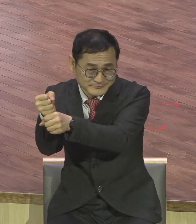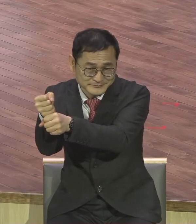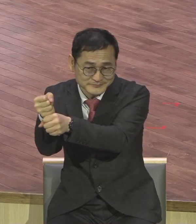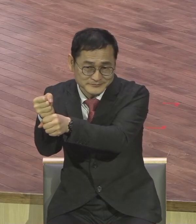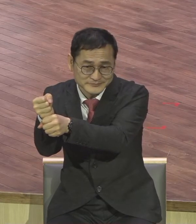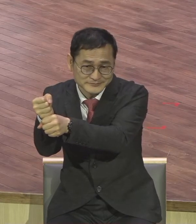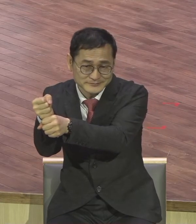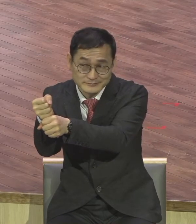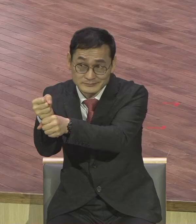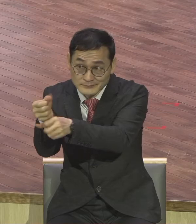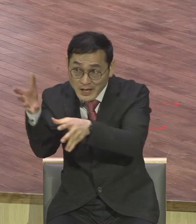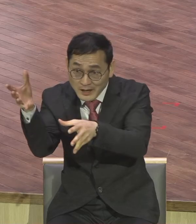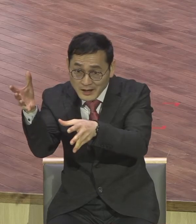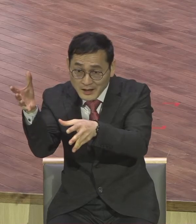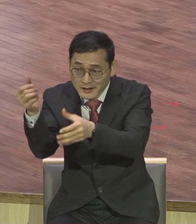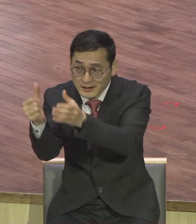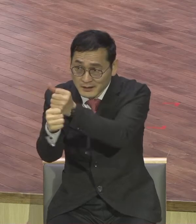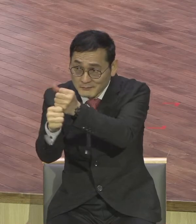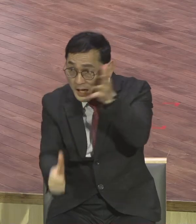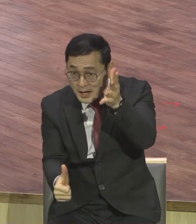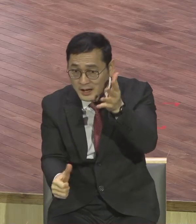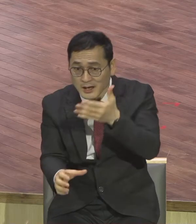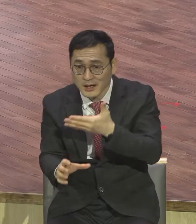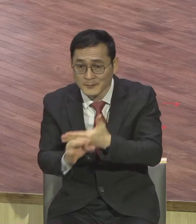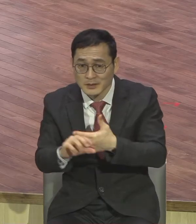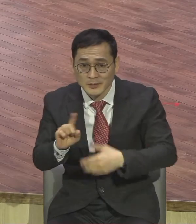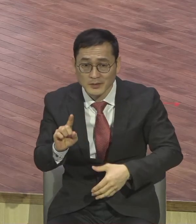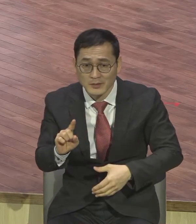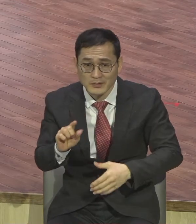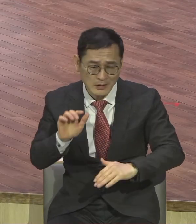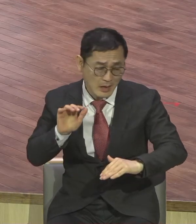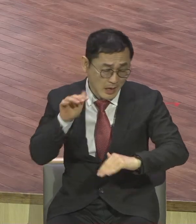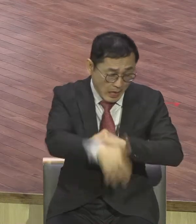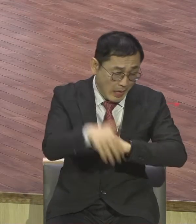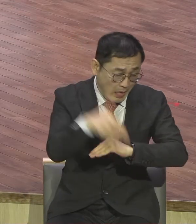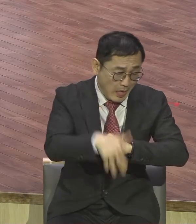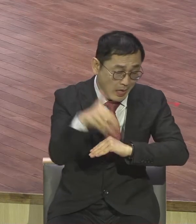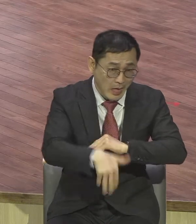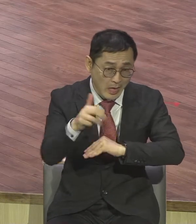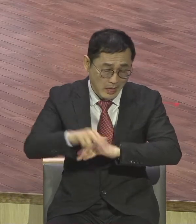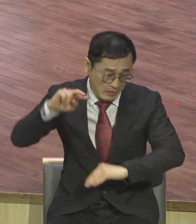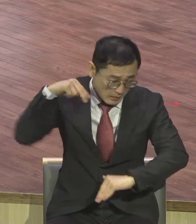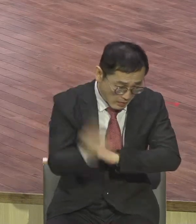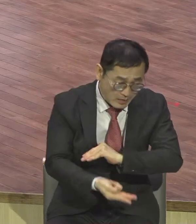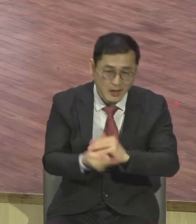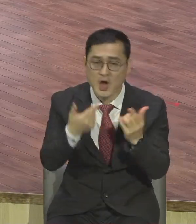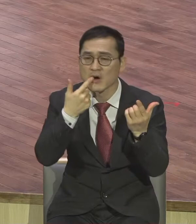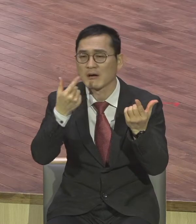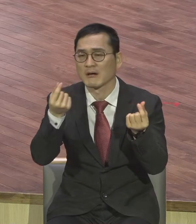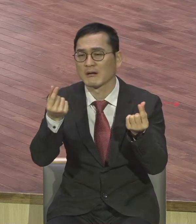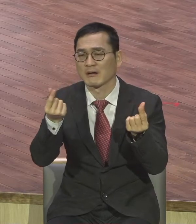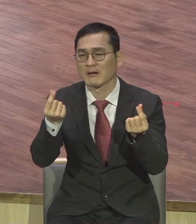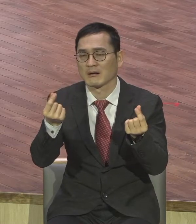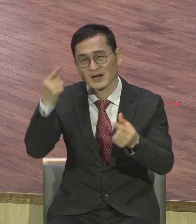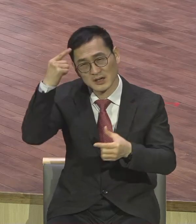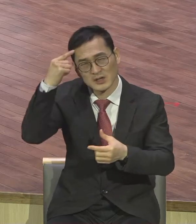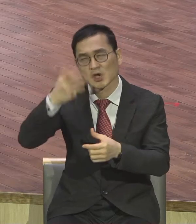놓쳐버리면 그냥 이번 한해도 그냥 영적 무감각하게 그냥 살아